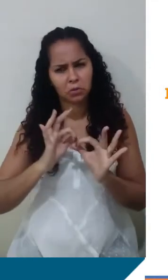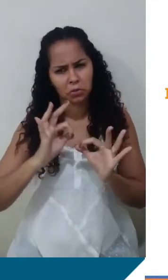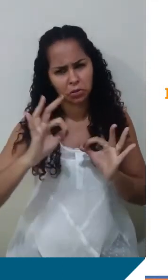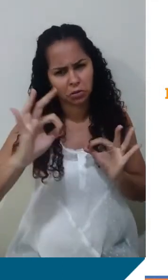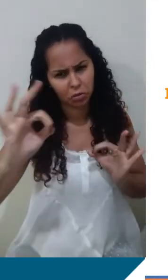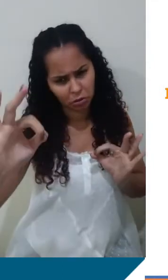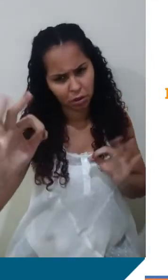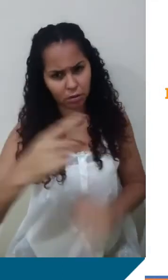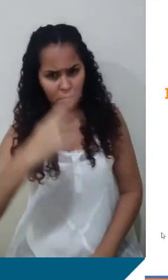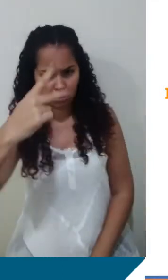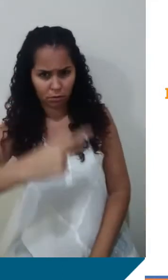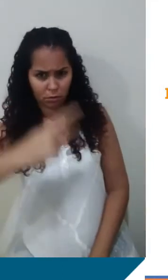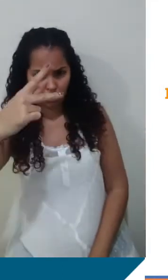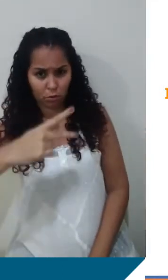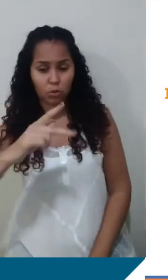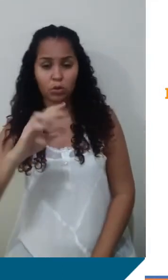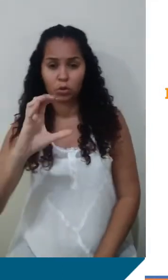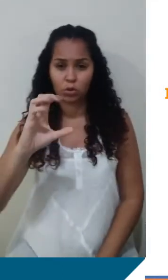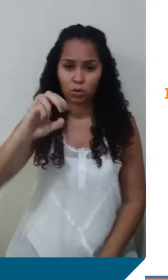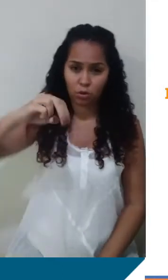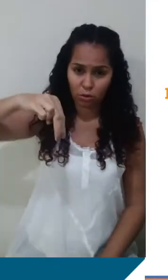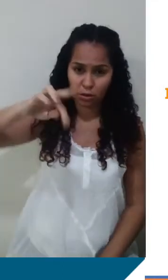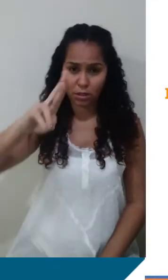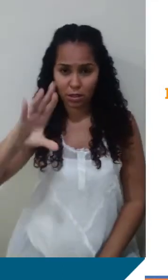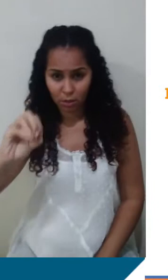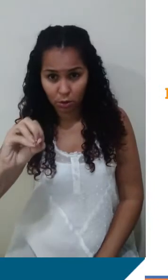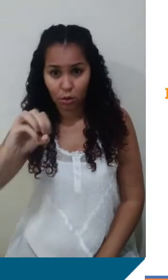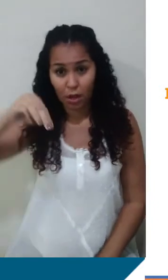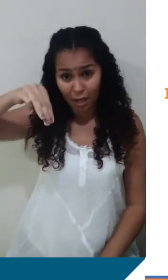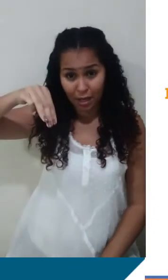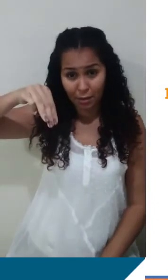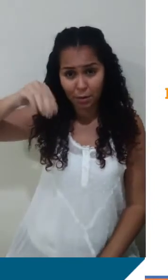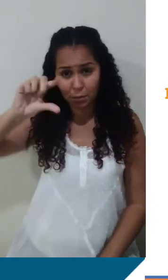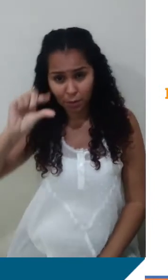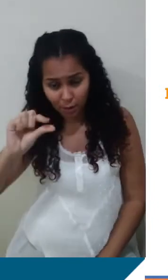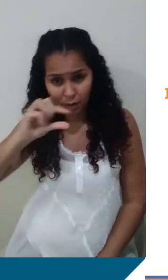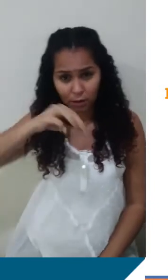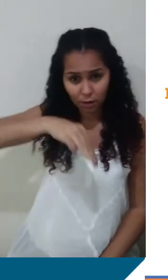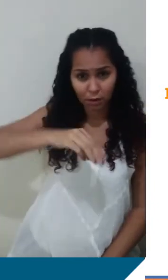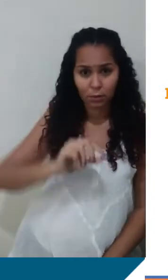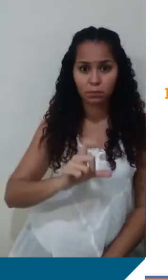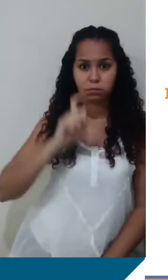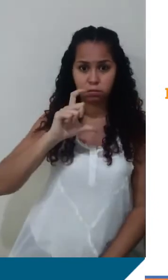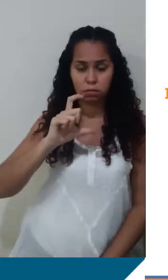dois corpos, Mzão e Mzinho. E o G? O G não importa, o G é o G pra fórmula.